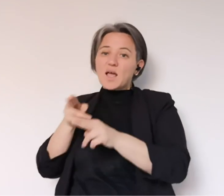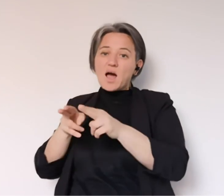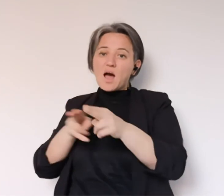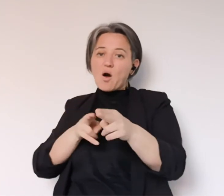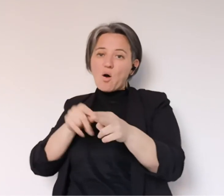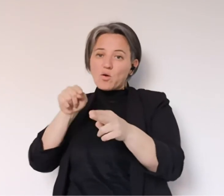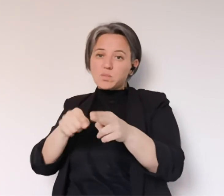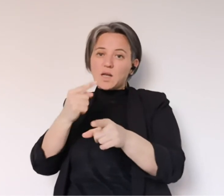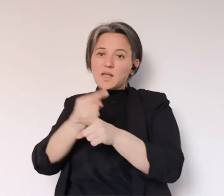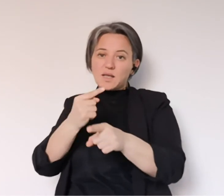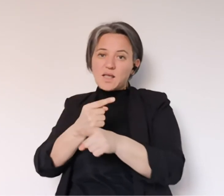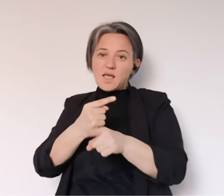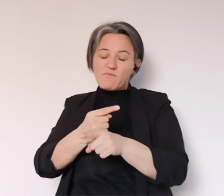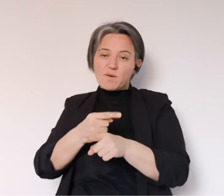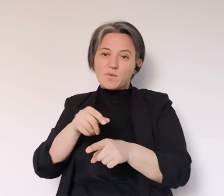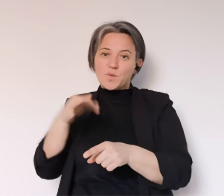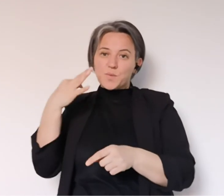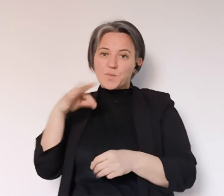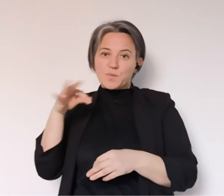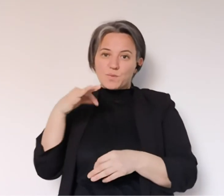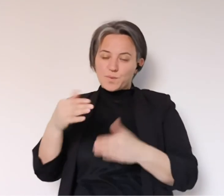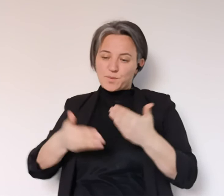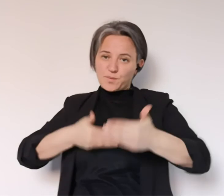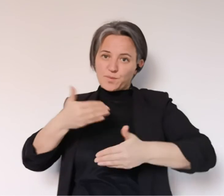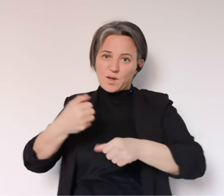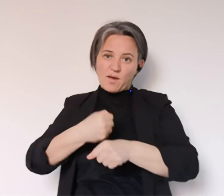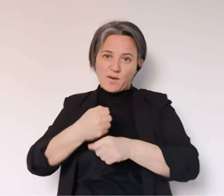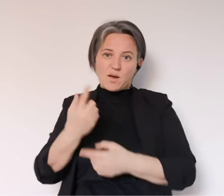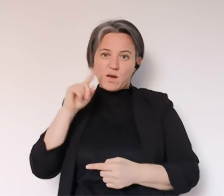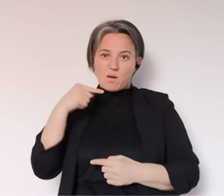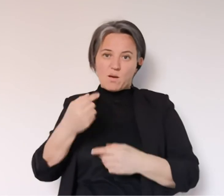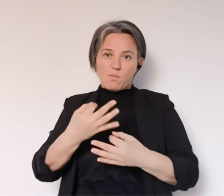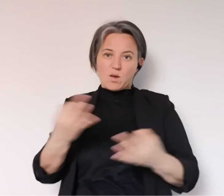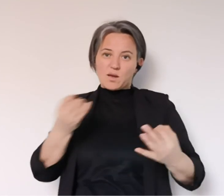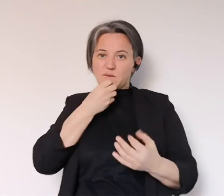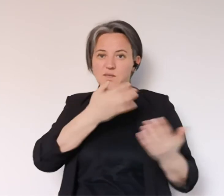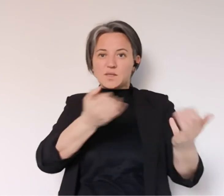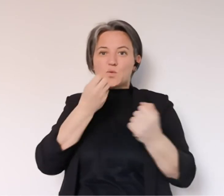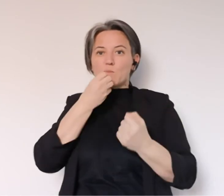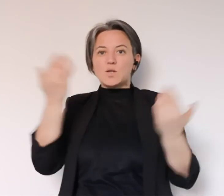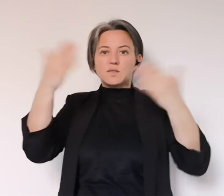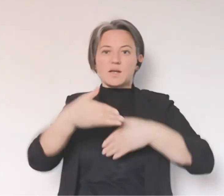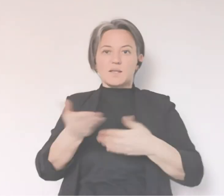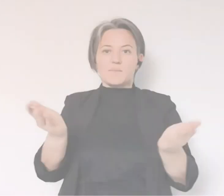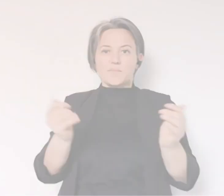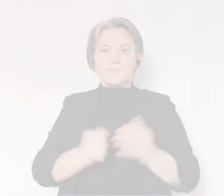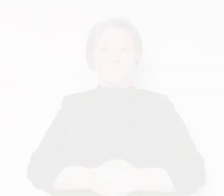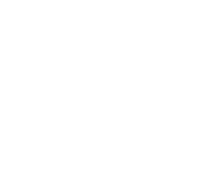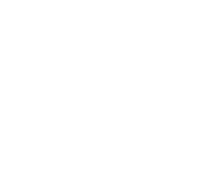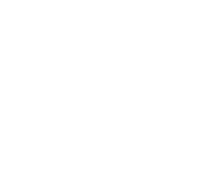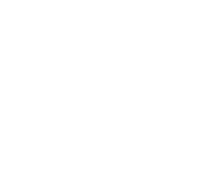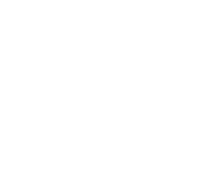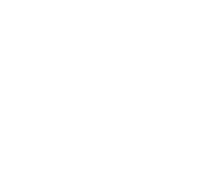penso in particolare le strutture sanitarie dovranno concentrarsi con dovizia nei prossimi condivizi di impegno nei